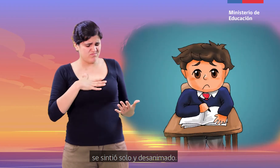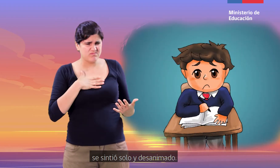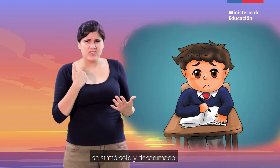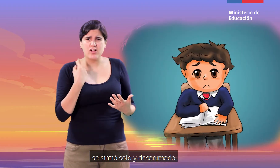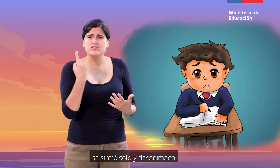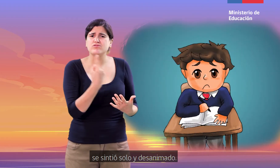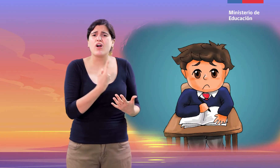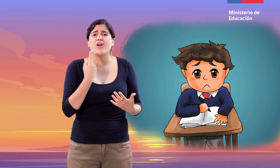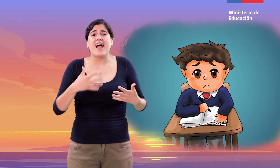desanimado.